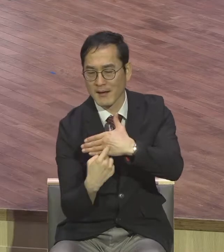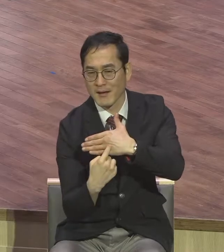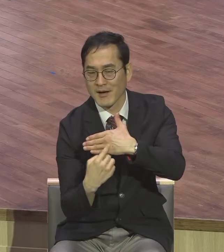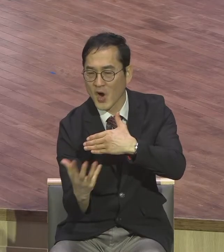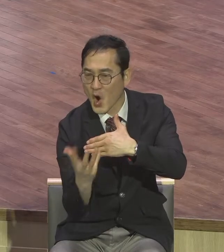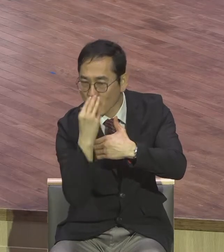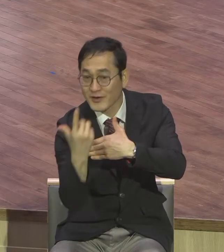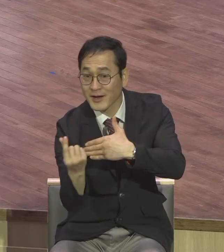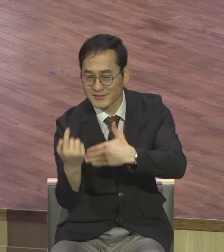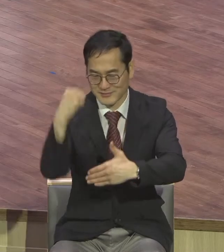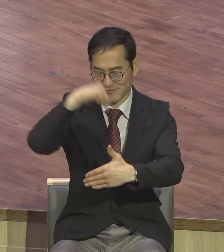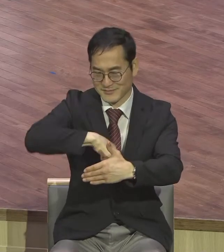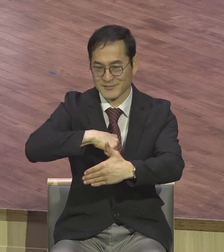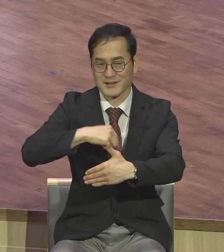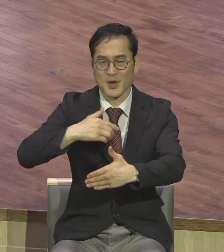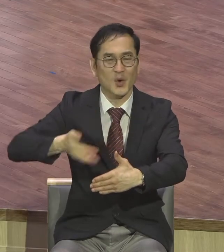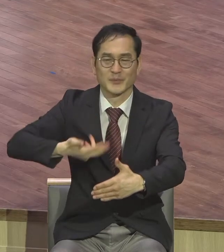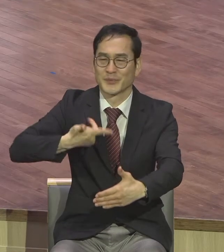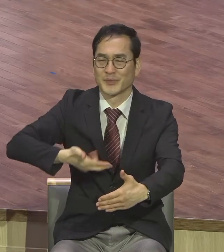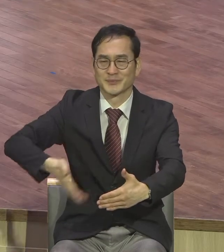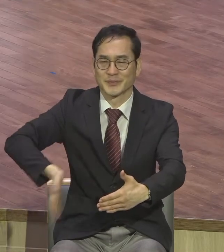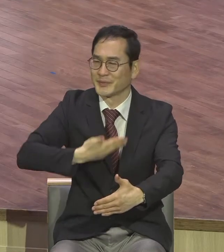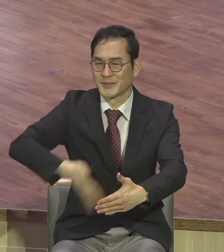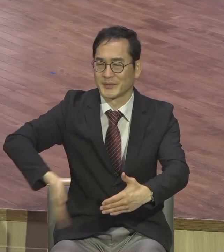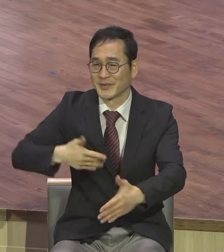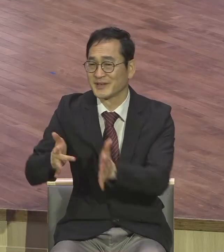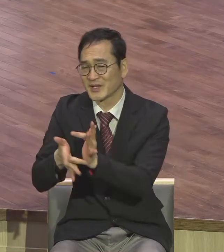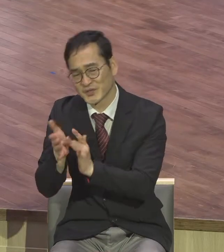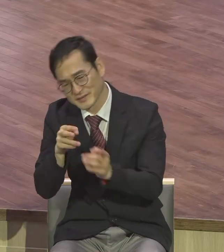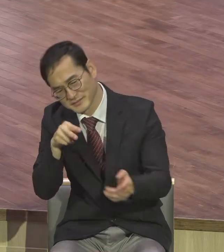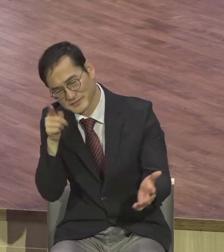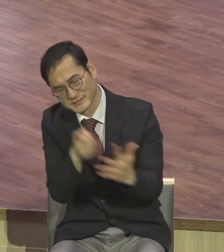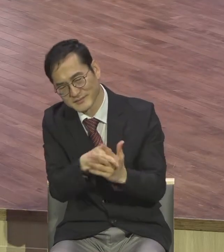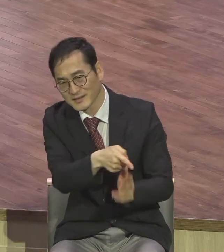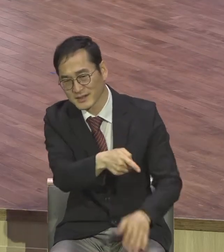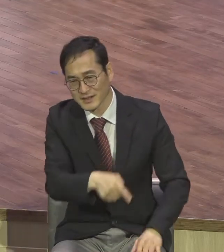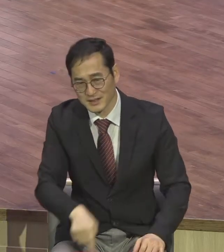실제적으로 예수님이 봤을 때는 완전 껍데기 삶이에요.